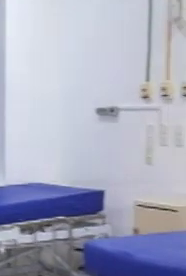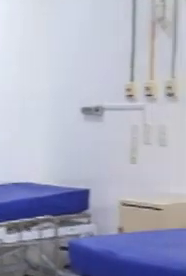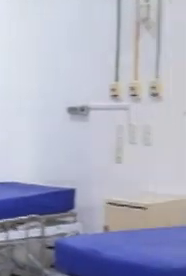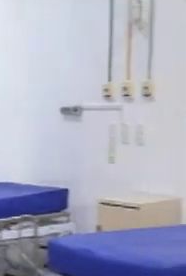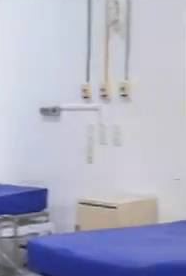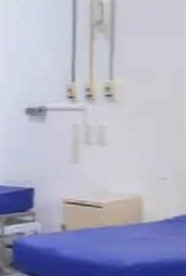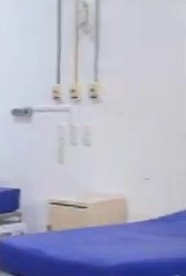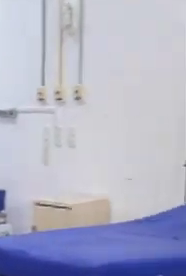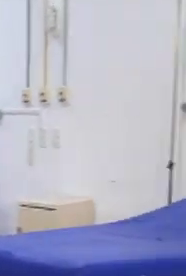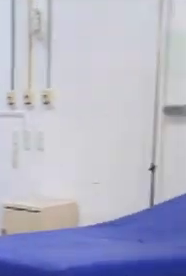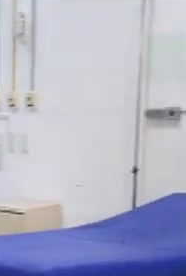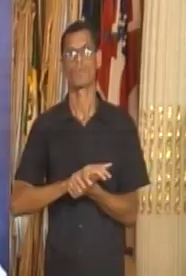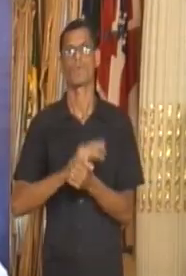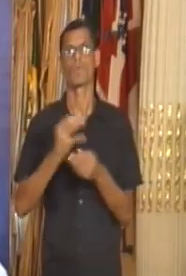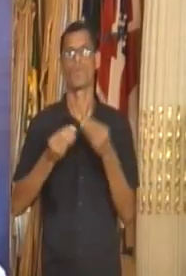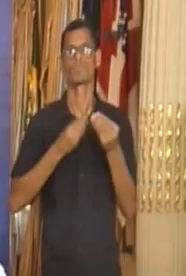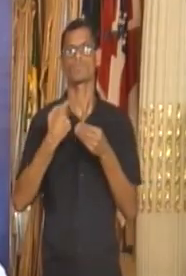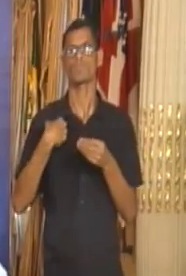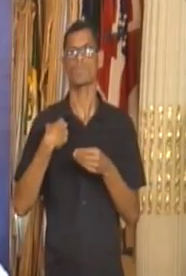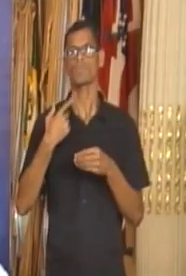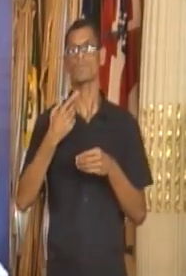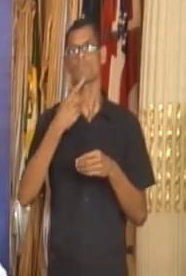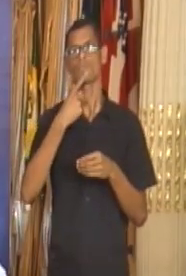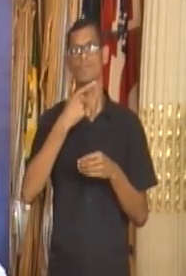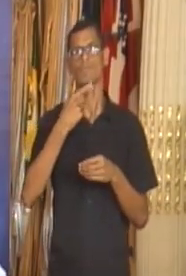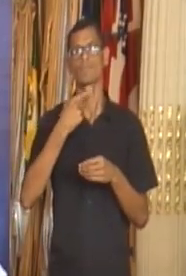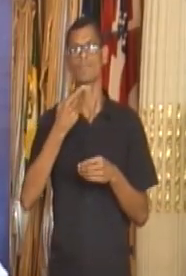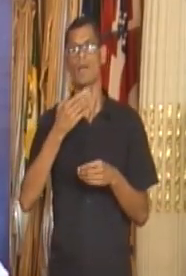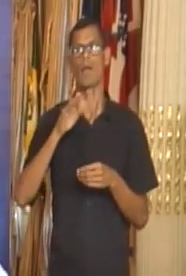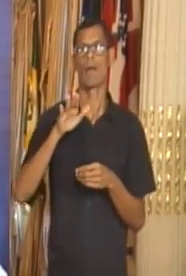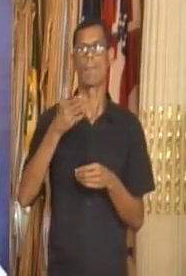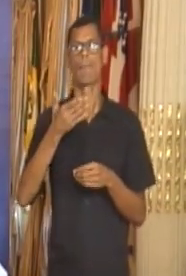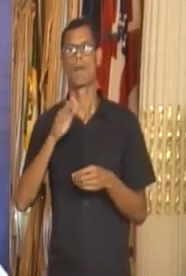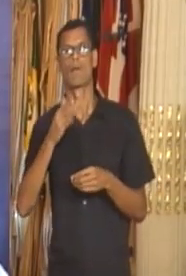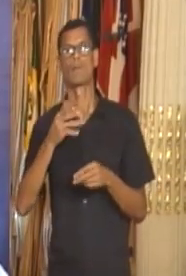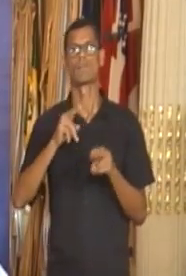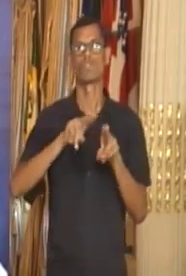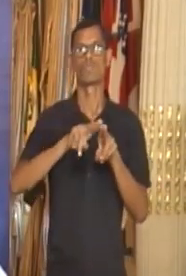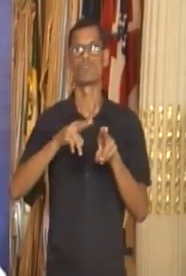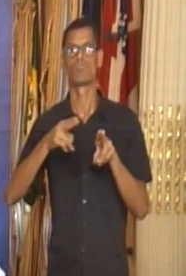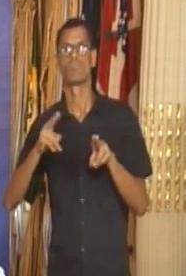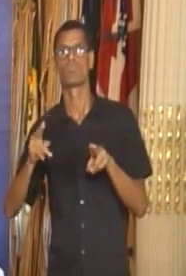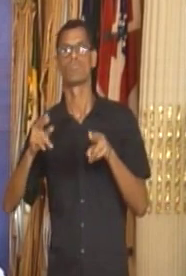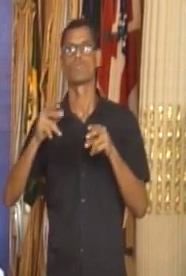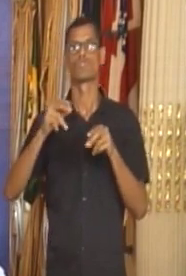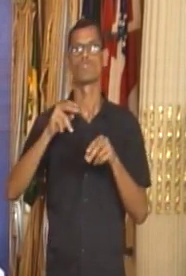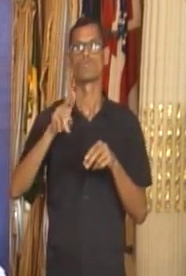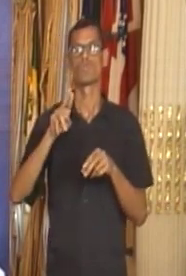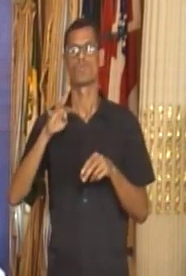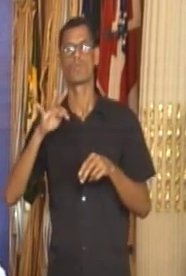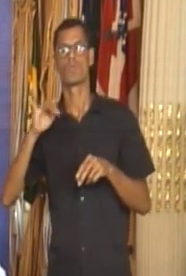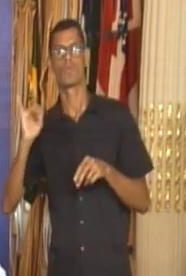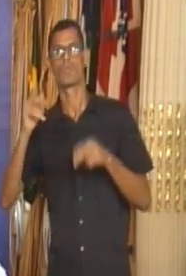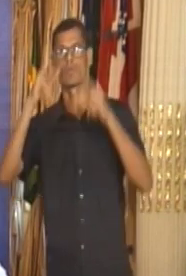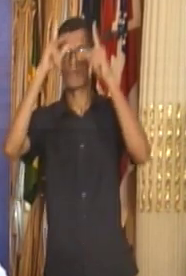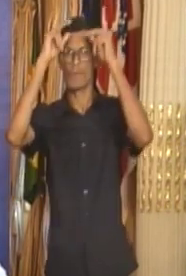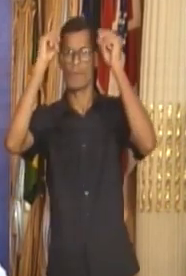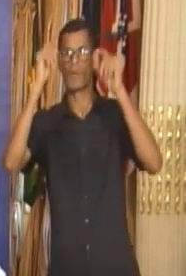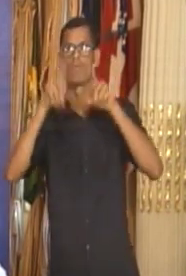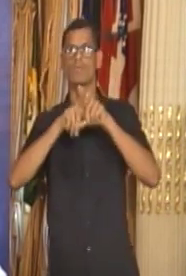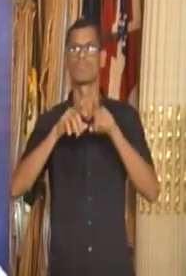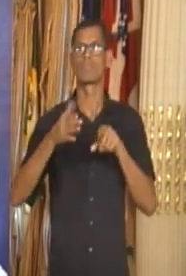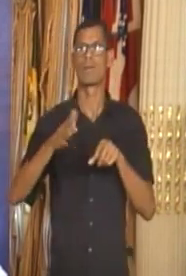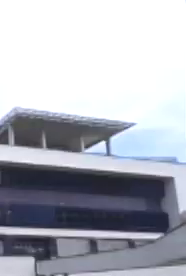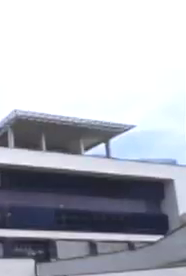a todos A ocupação média, se nós considerarmos leitos de UTI e de enfermaria, ela hoje está na